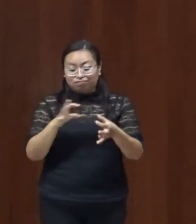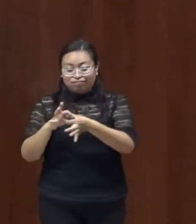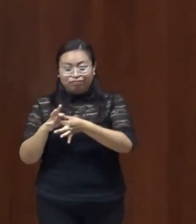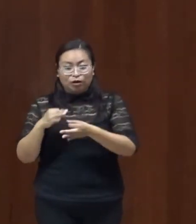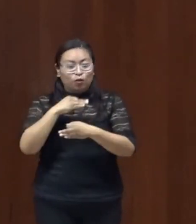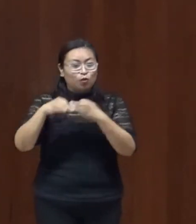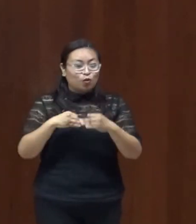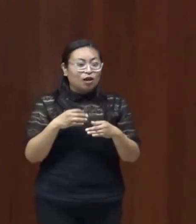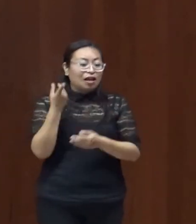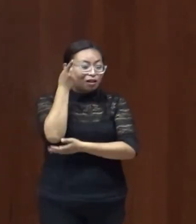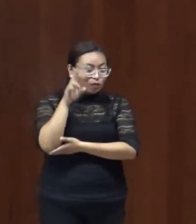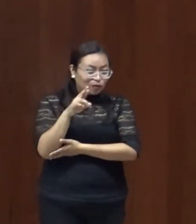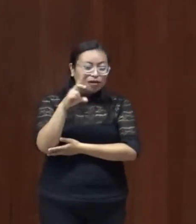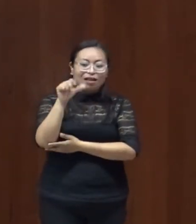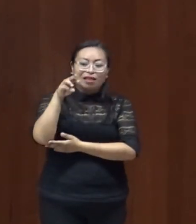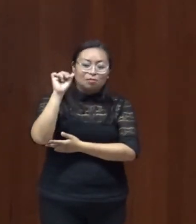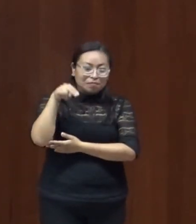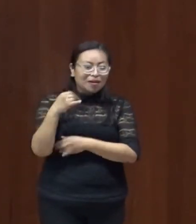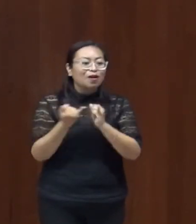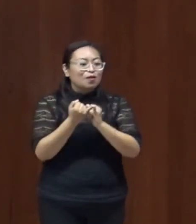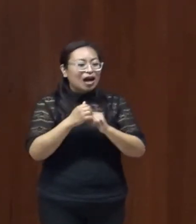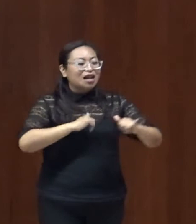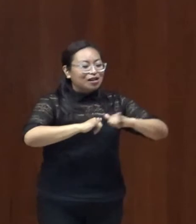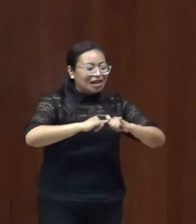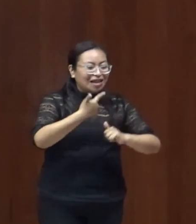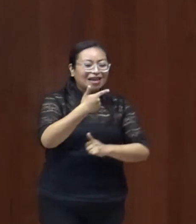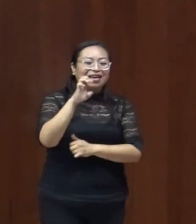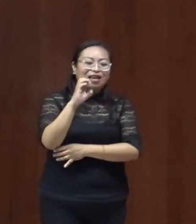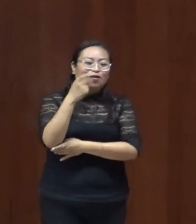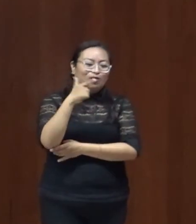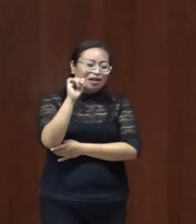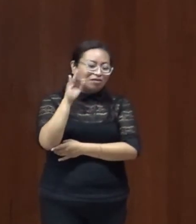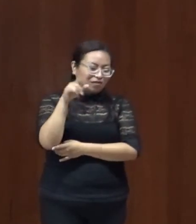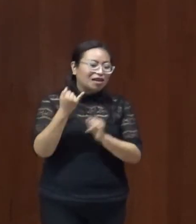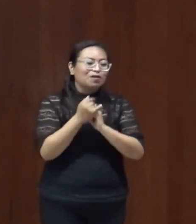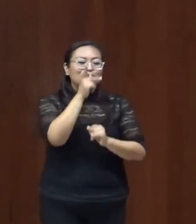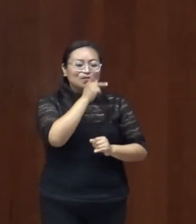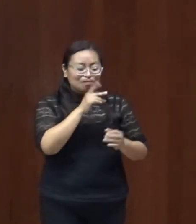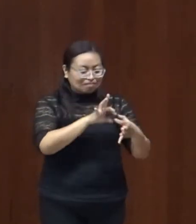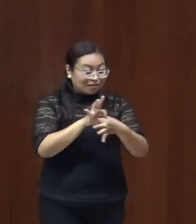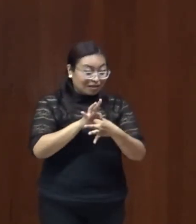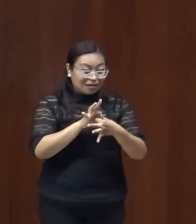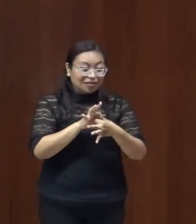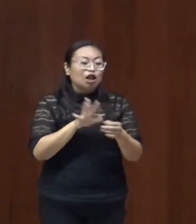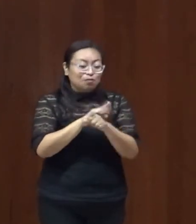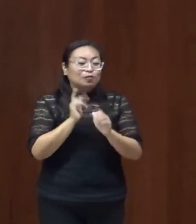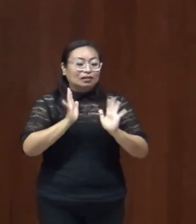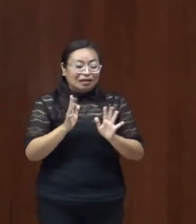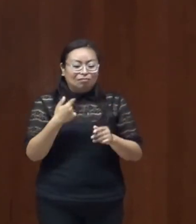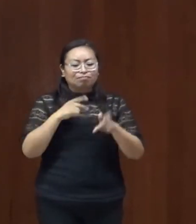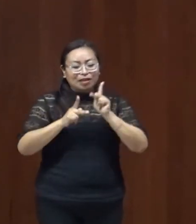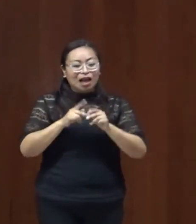genera entre la geografía y la pedagogía ya hemos venido conversando con la doctora